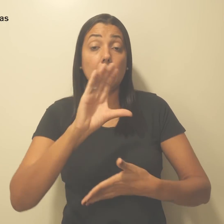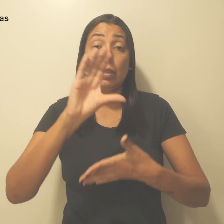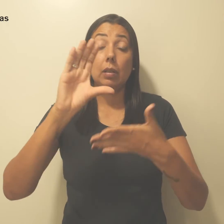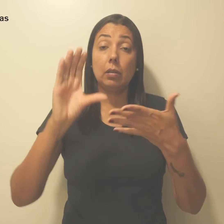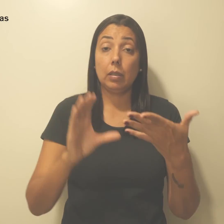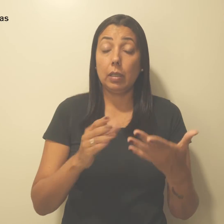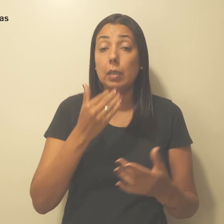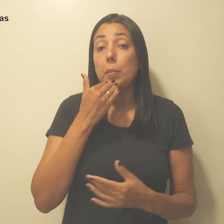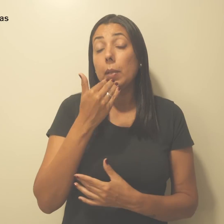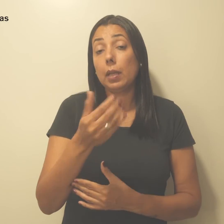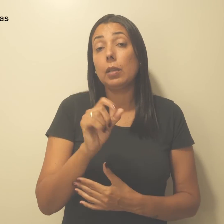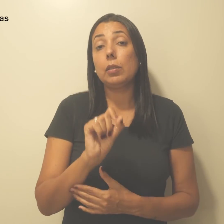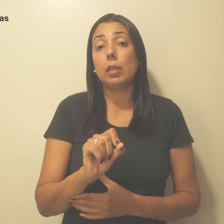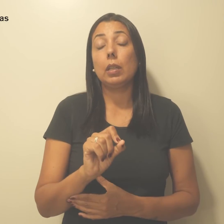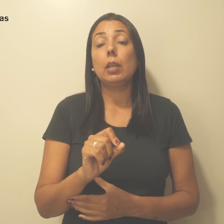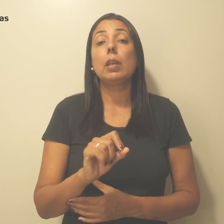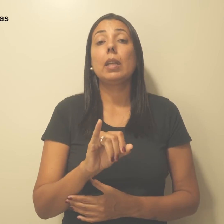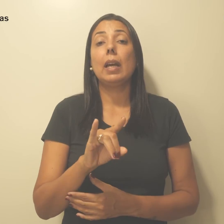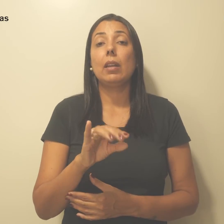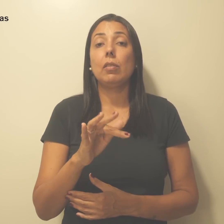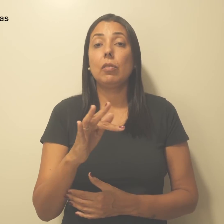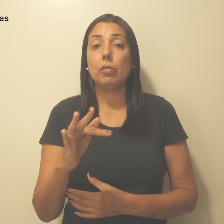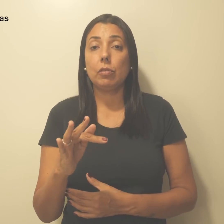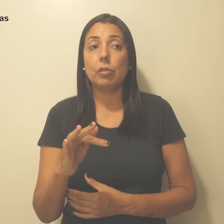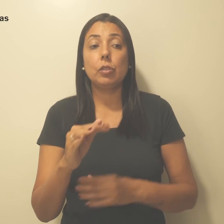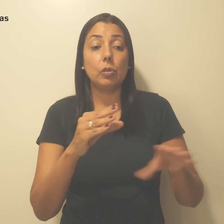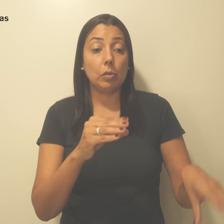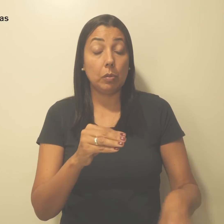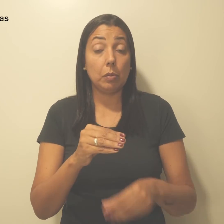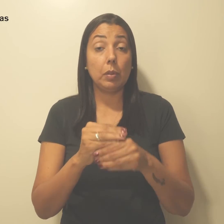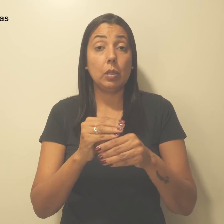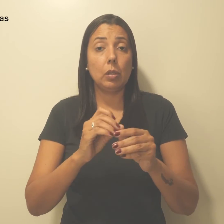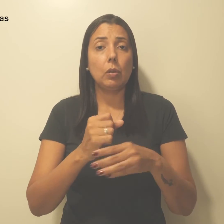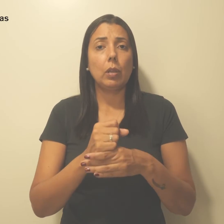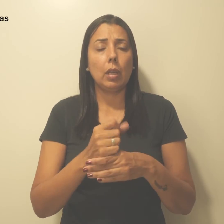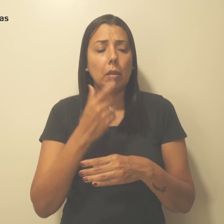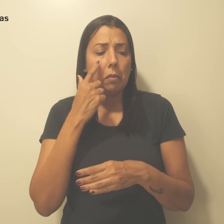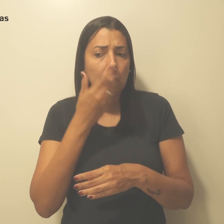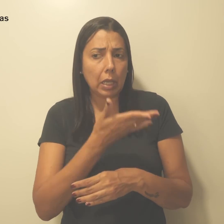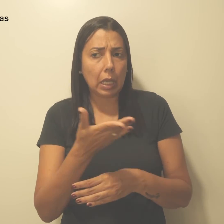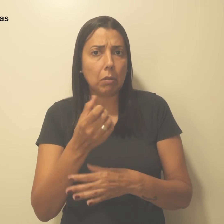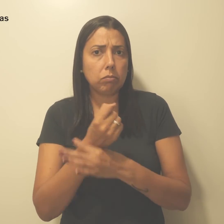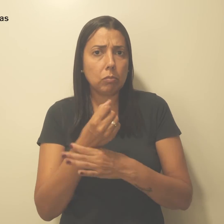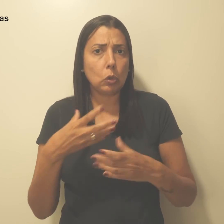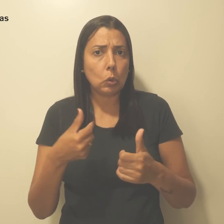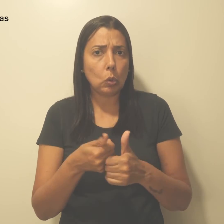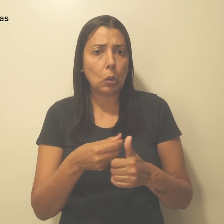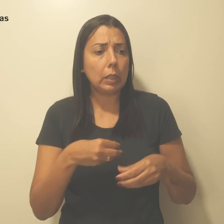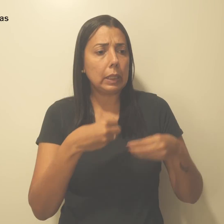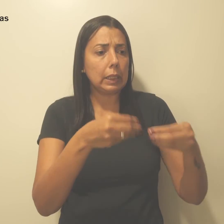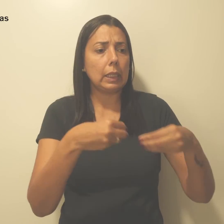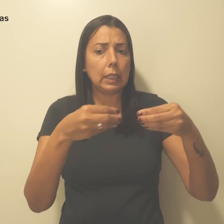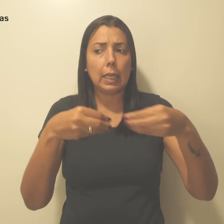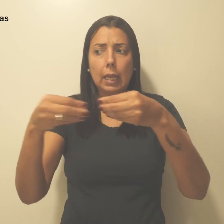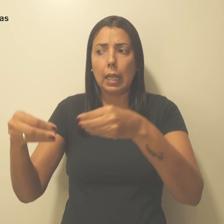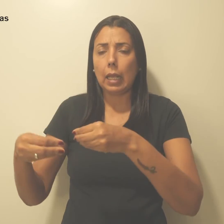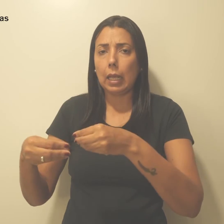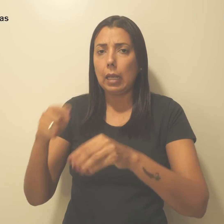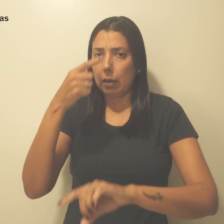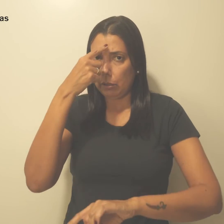reivindica que o iFood implemente o código de verificação em todas as entregas. De acordo com